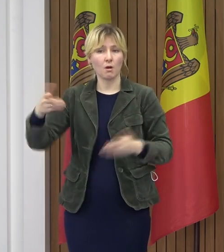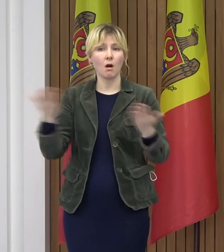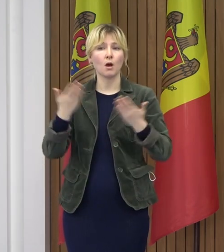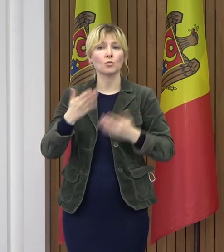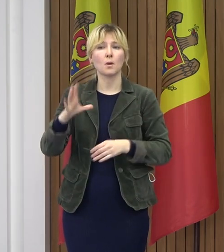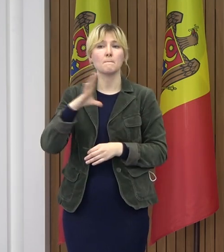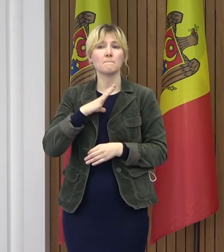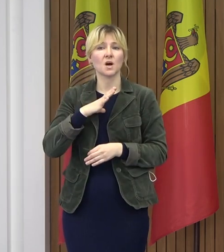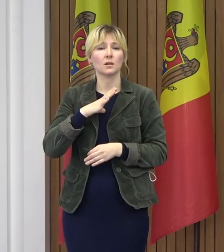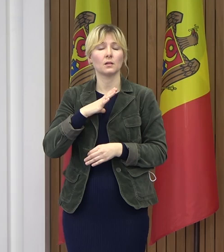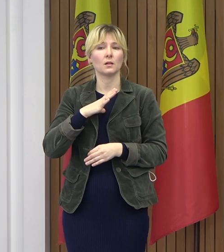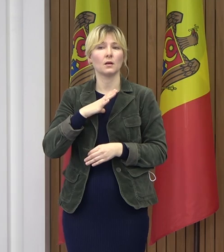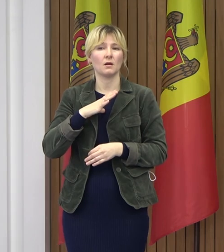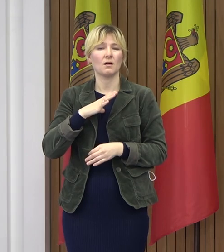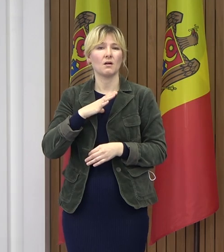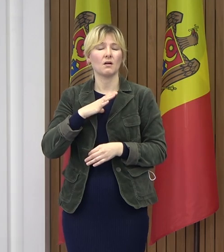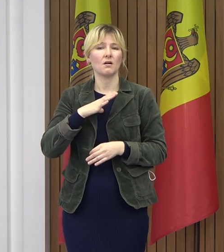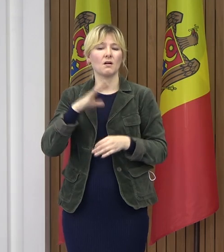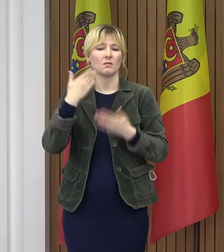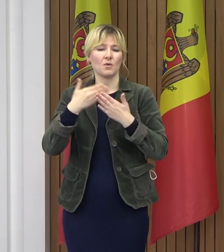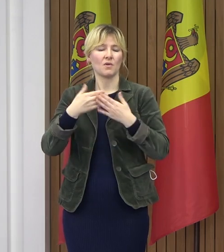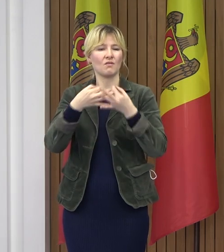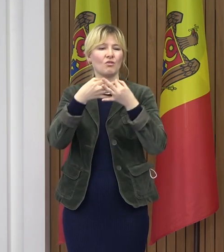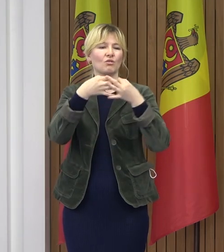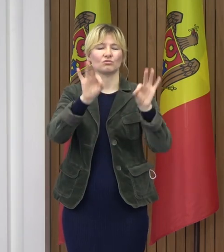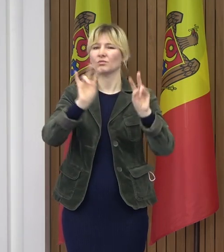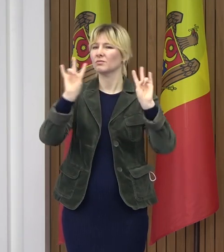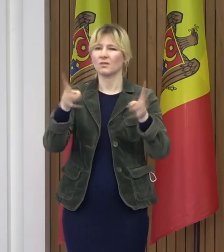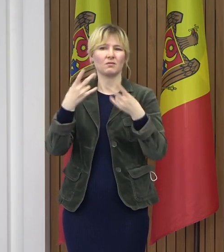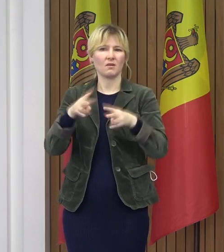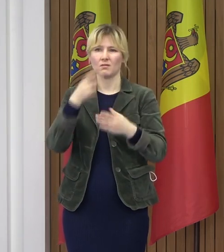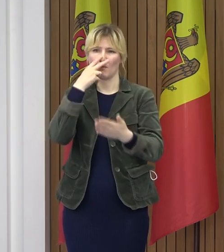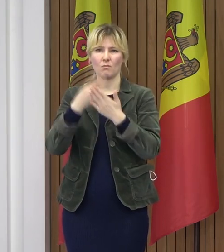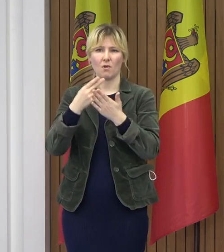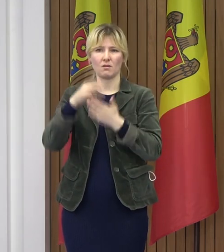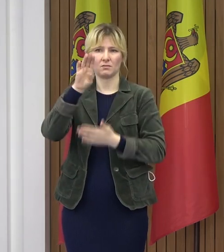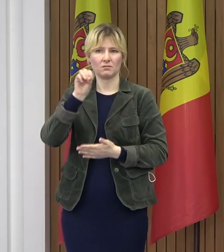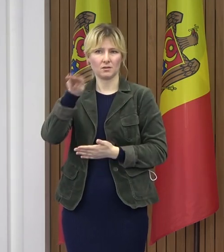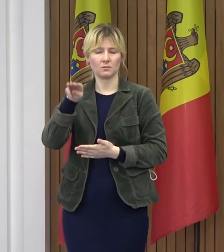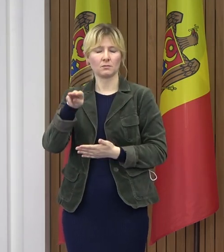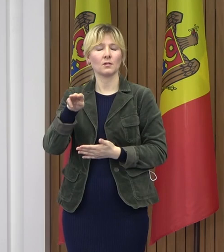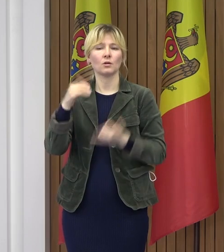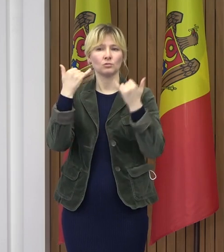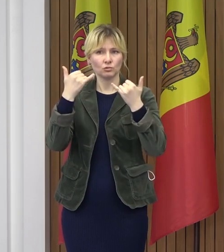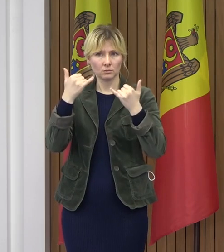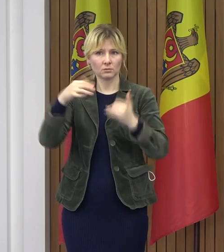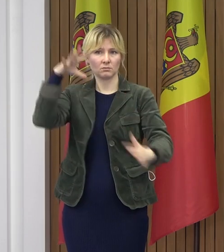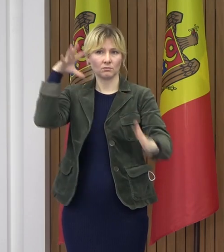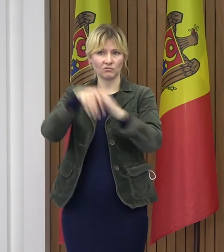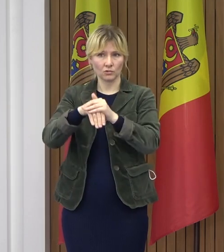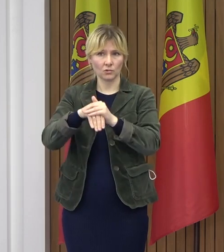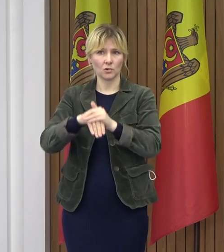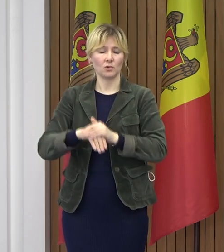scoși din excepțiile de obligativitatea prezentării testului COVID la întrare în țară. Și mă refer